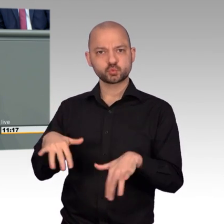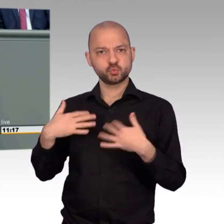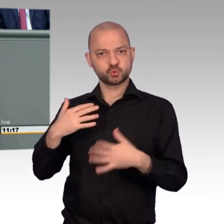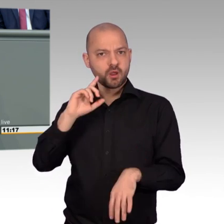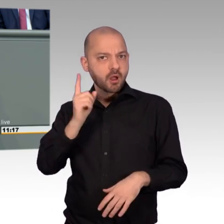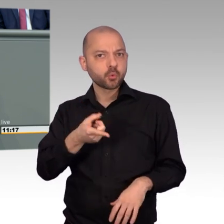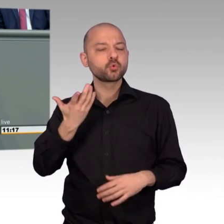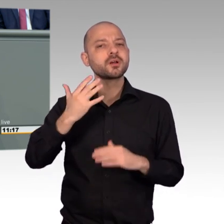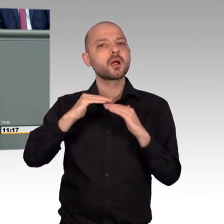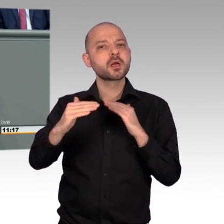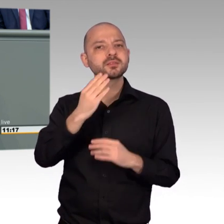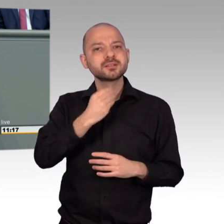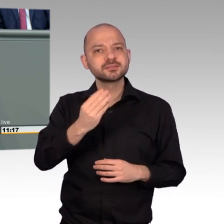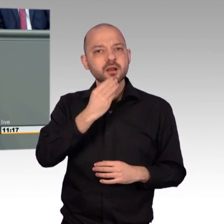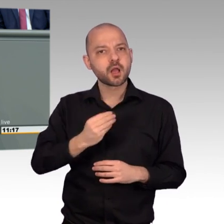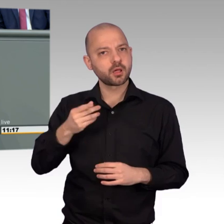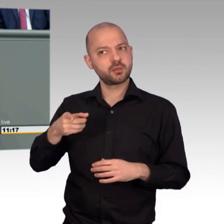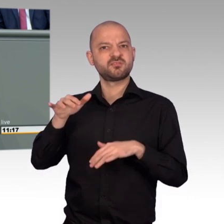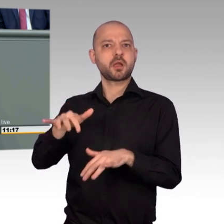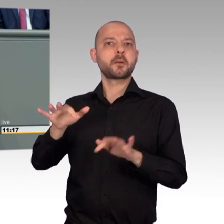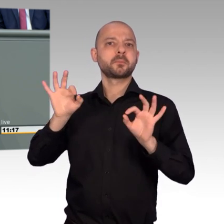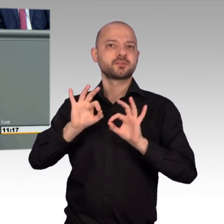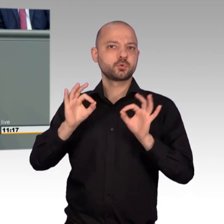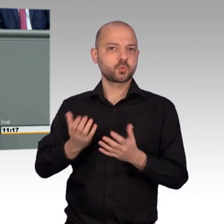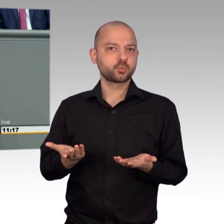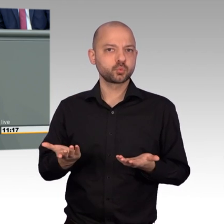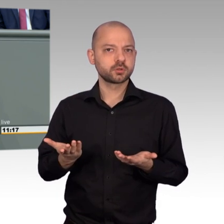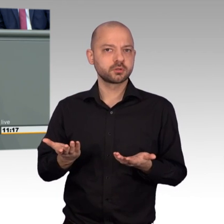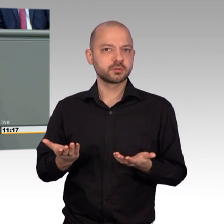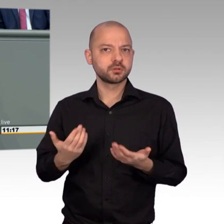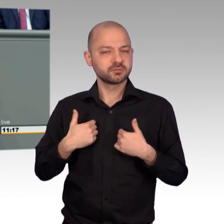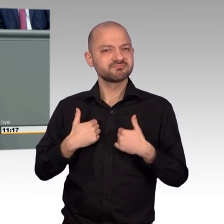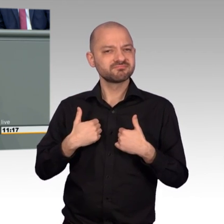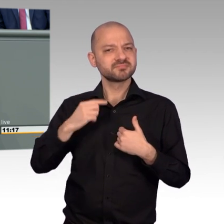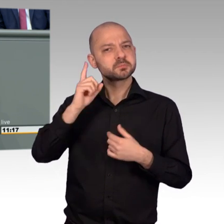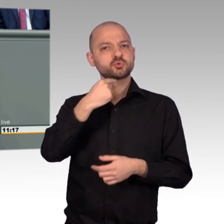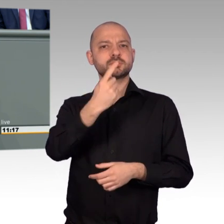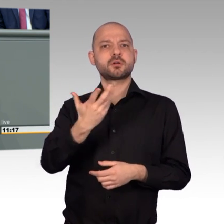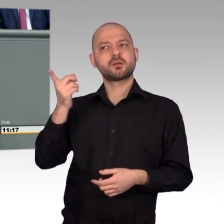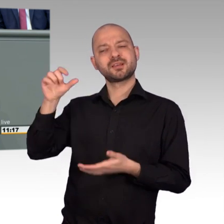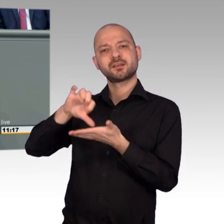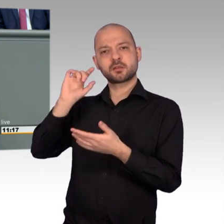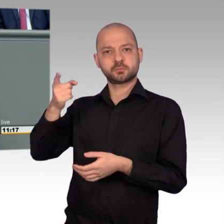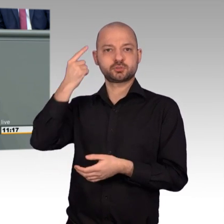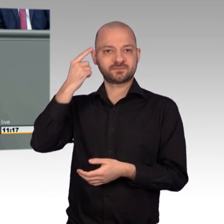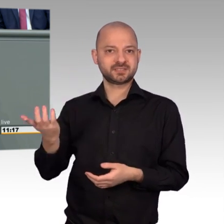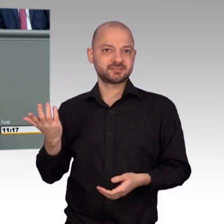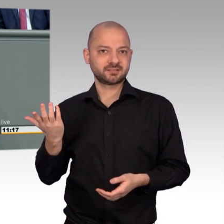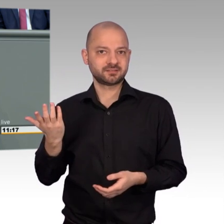Bedeutung, offenkundig eine Bedrohung Israels. Und das möchte ich hier in diesem Hause auch noch einmal sagen. Der Iran muss auch